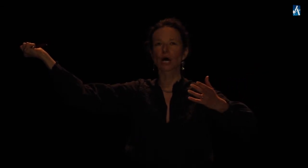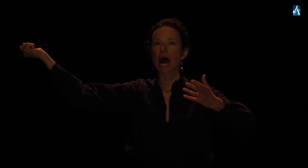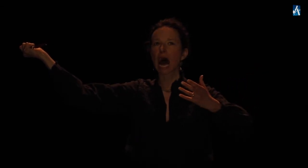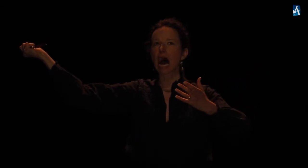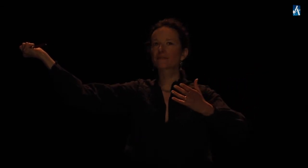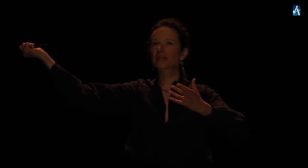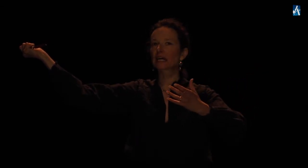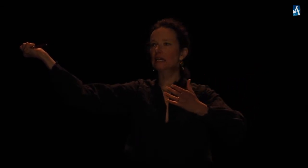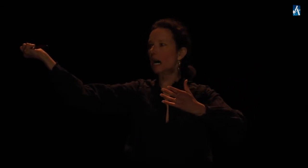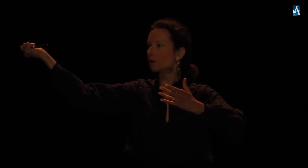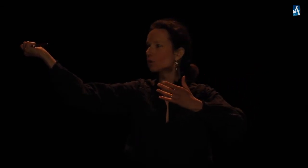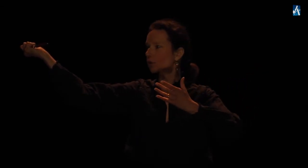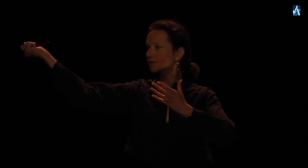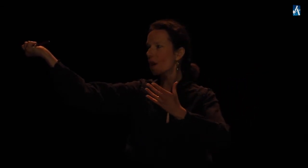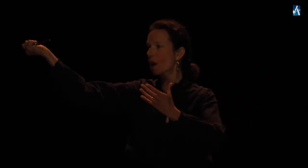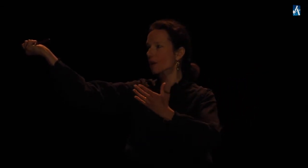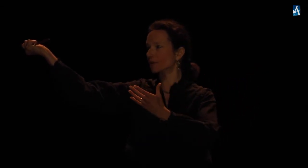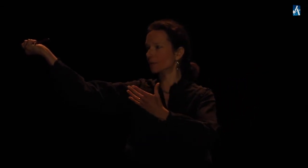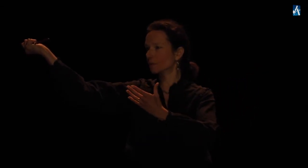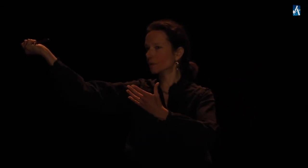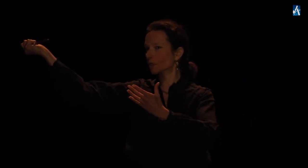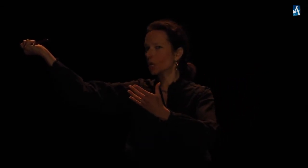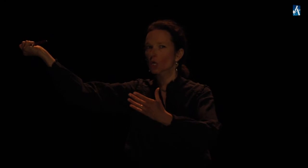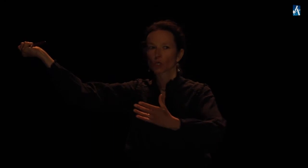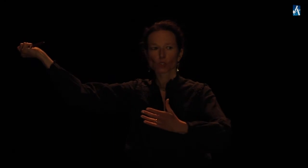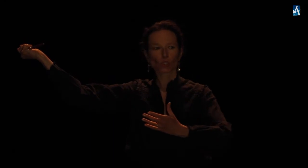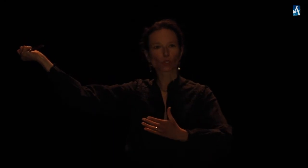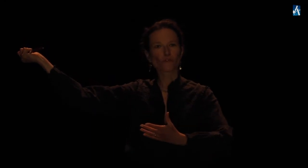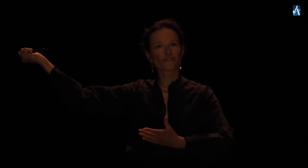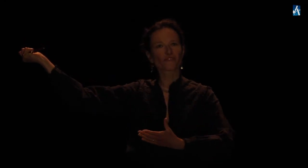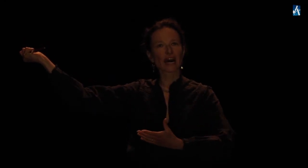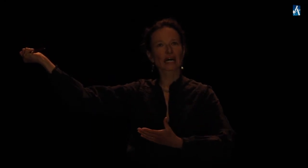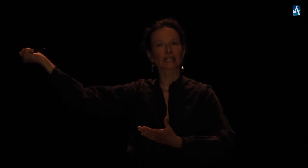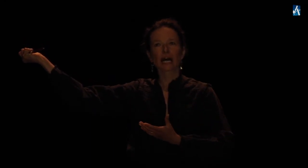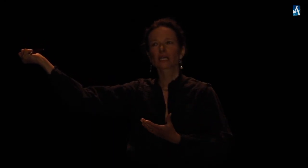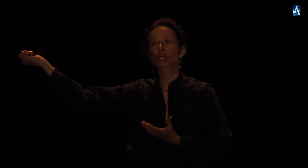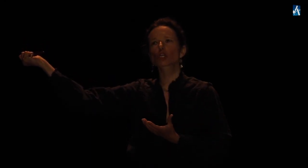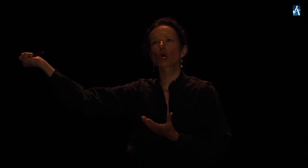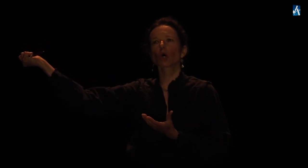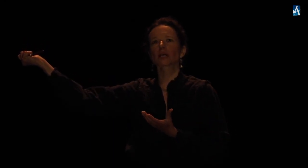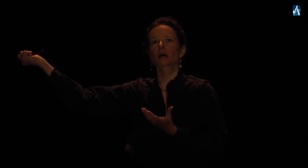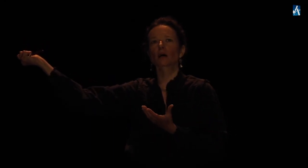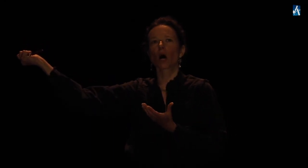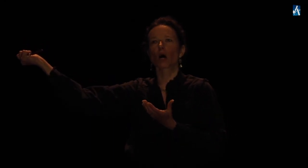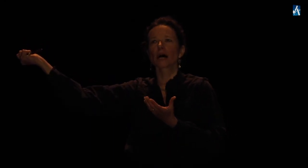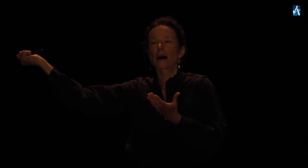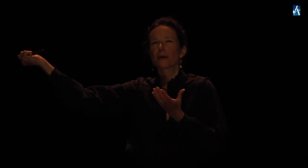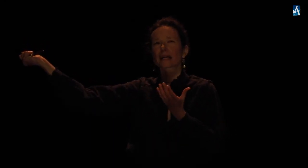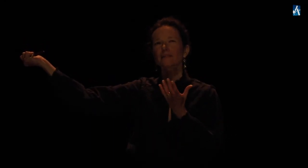En déclare l'auteur Ce fer Ce chôte encore Par un